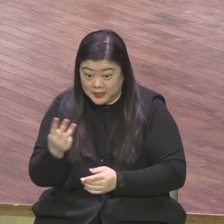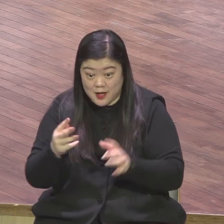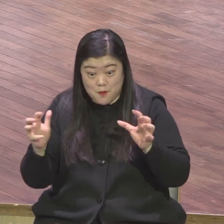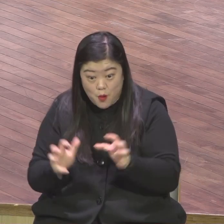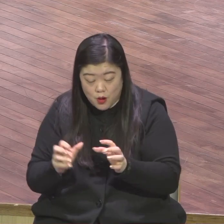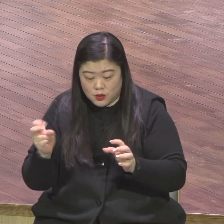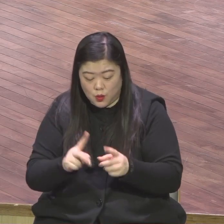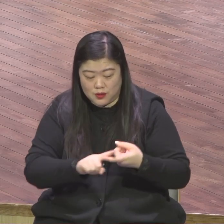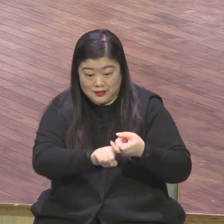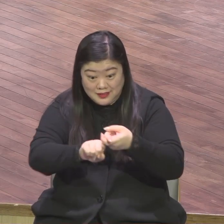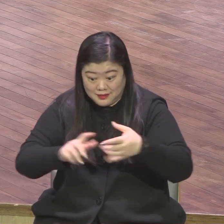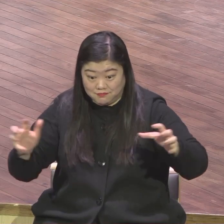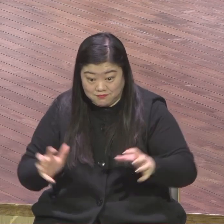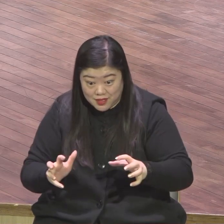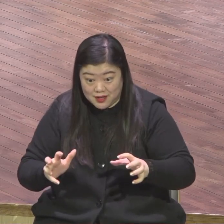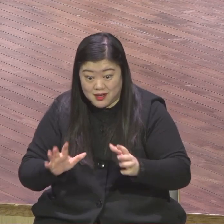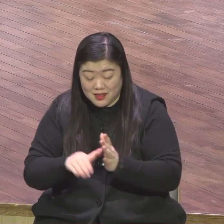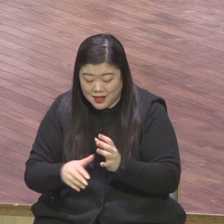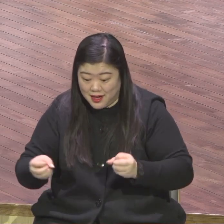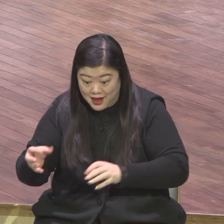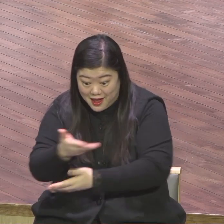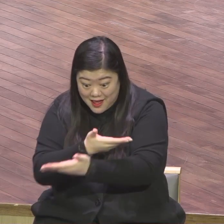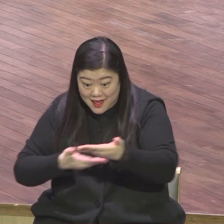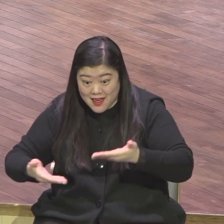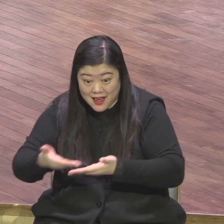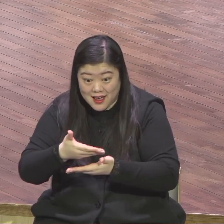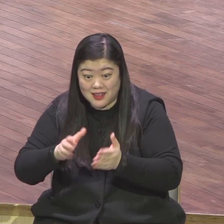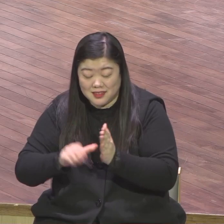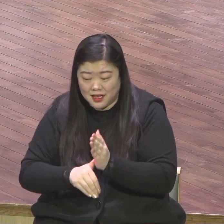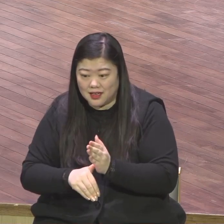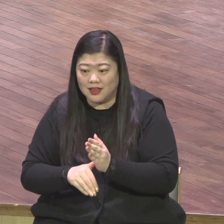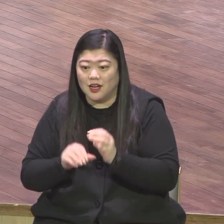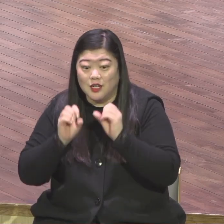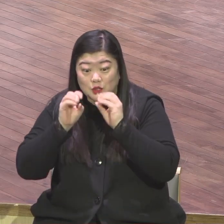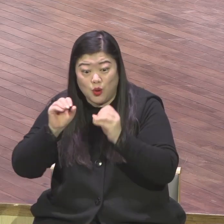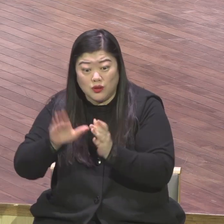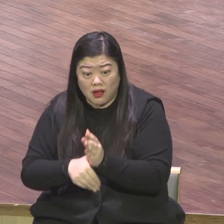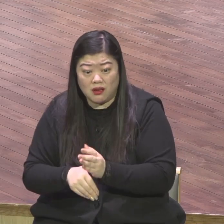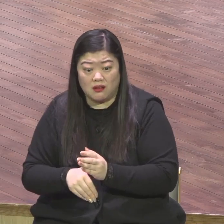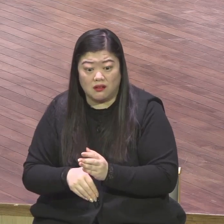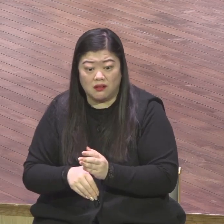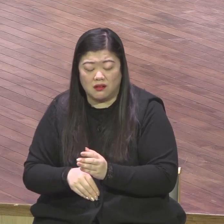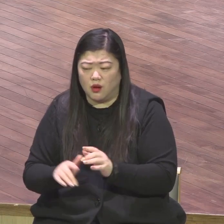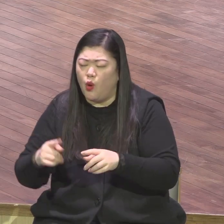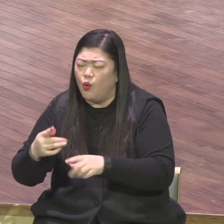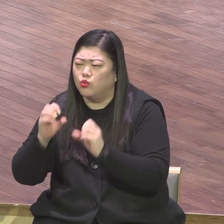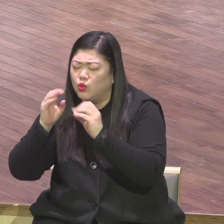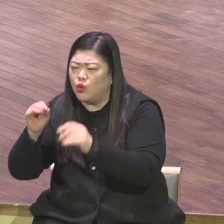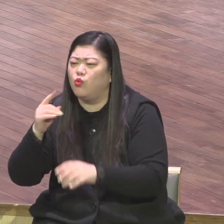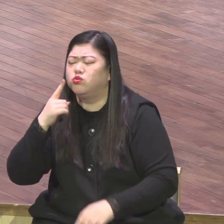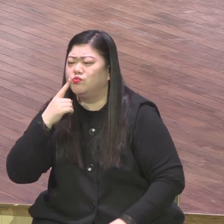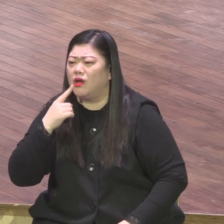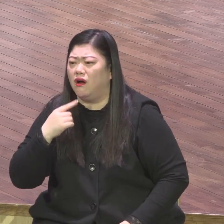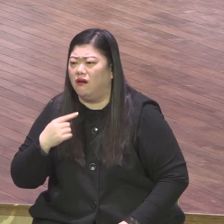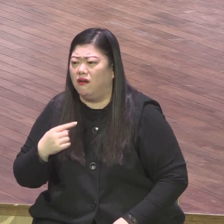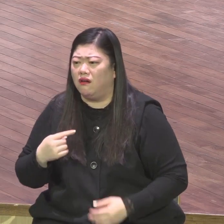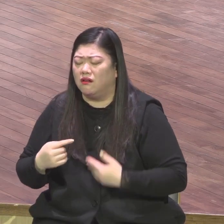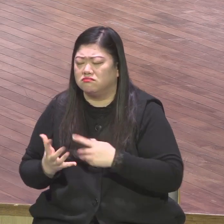출석기 1만 명이 되는데 내가 공헌하게 하여 주시옵사사 내가 스윙받게 하여 주옵사사 그렇게 여러분 기도하시기 바라고